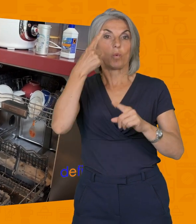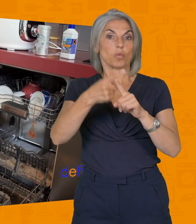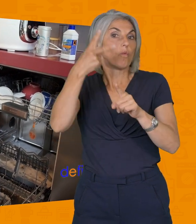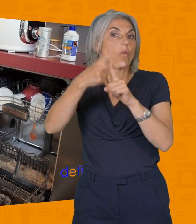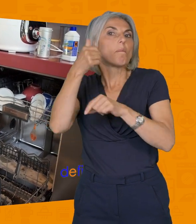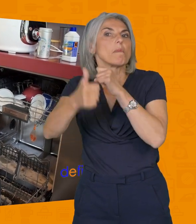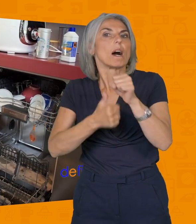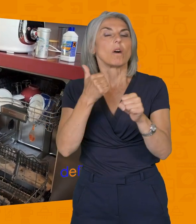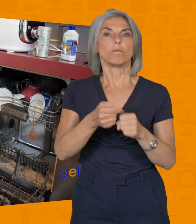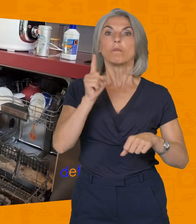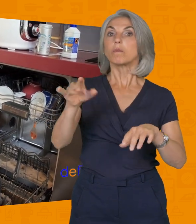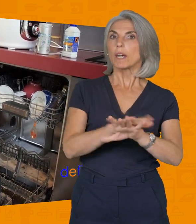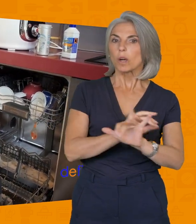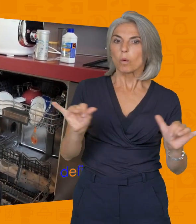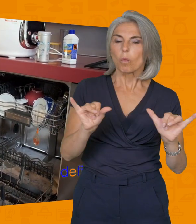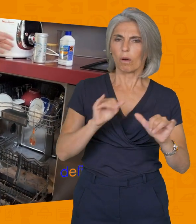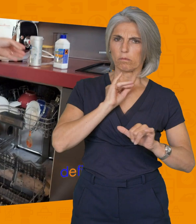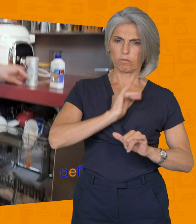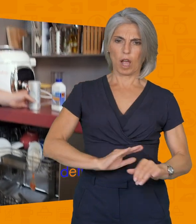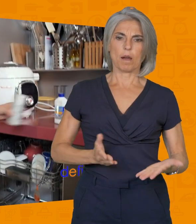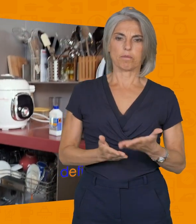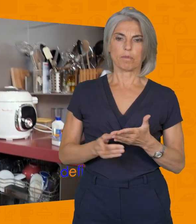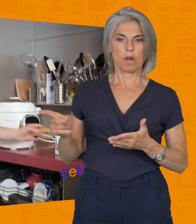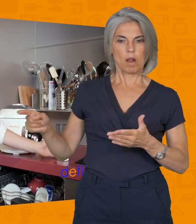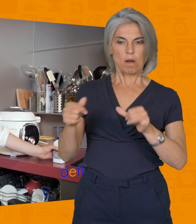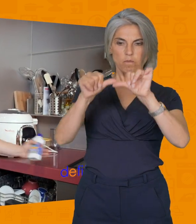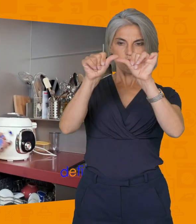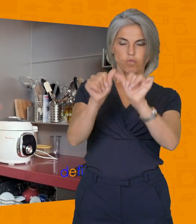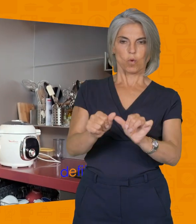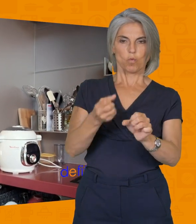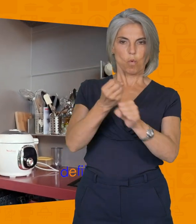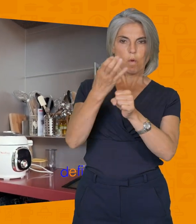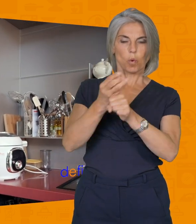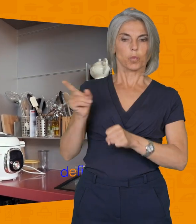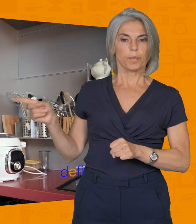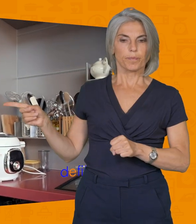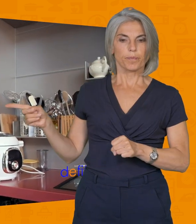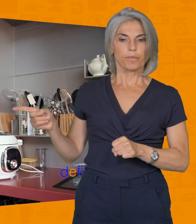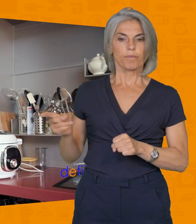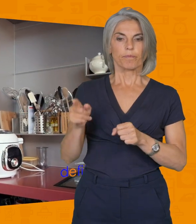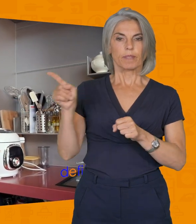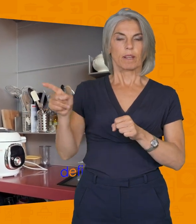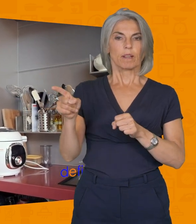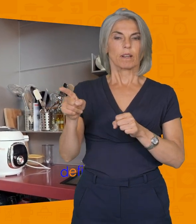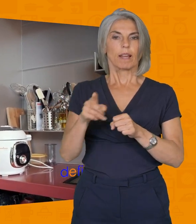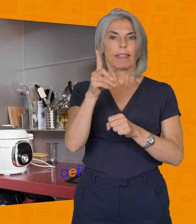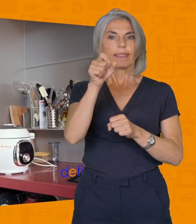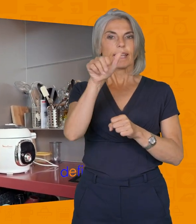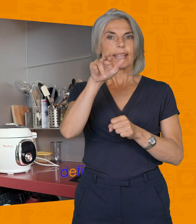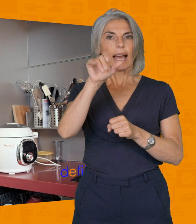deux fois par an. Alors, que faut-il faire ? Mais c'est assez simple. Vous avez deux types de produits. Le produit ici, qui est un détartrant